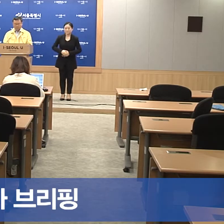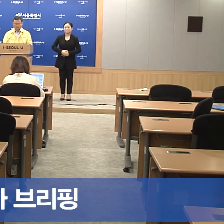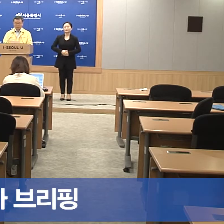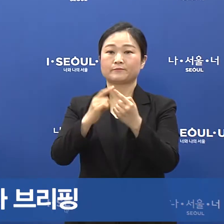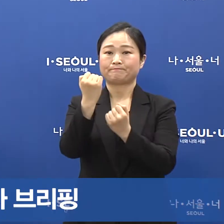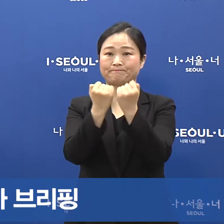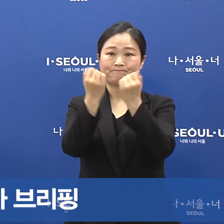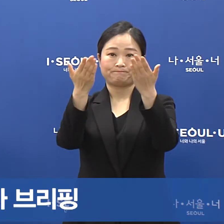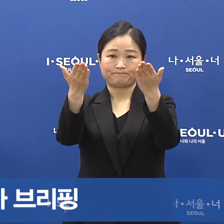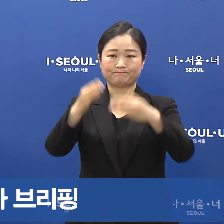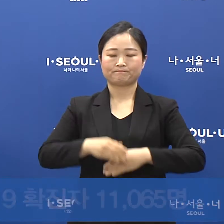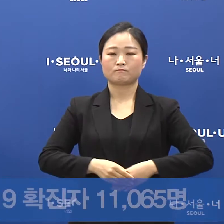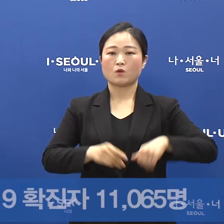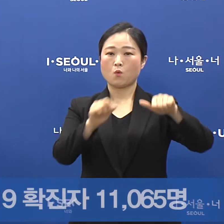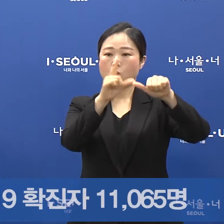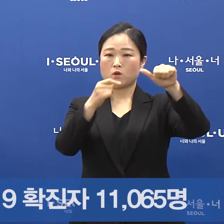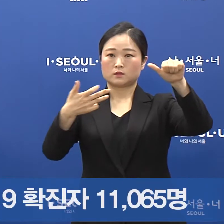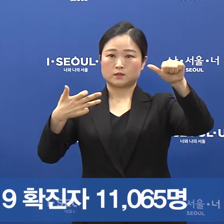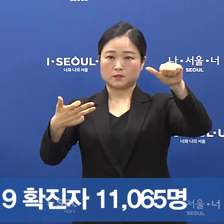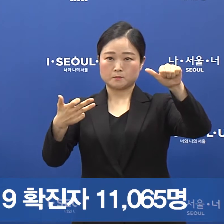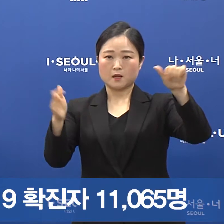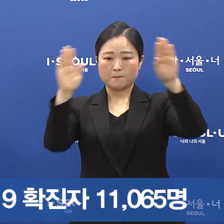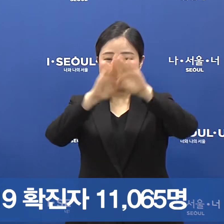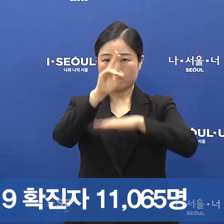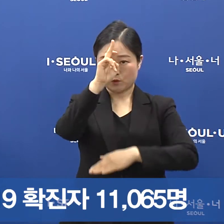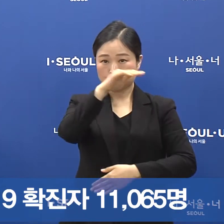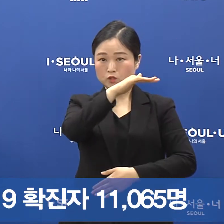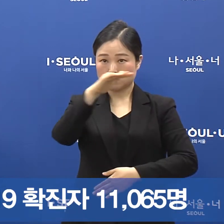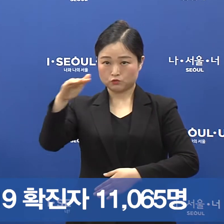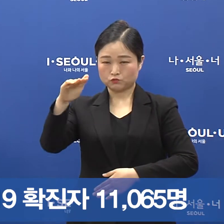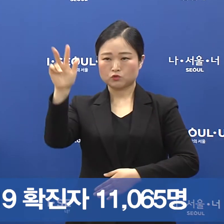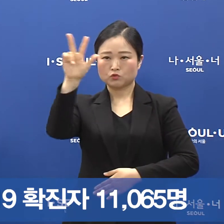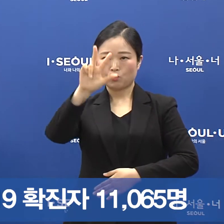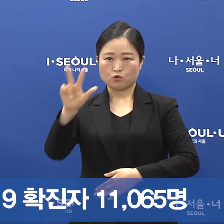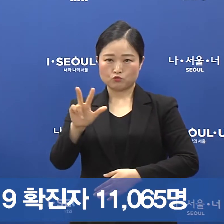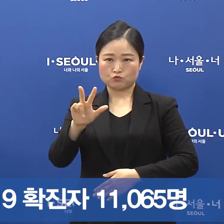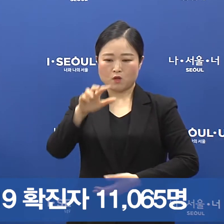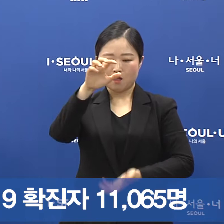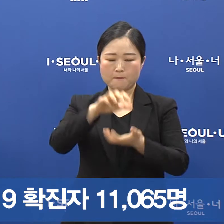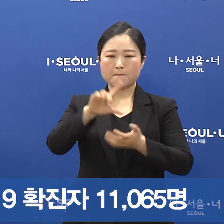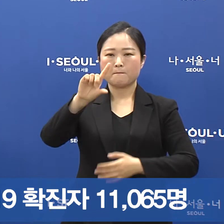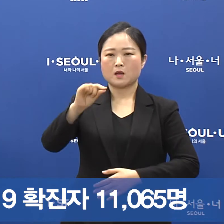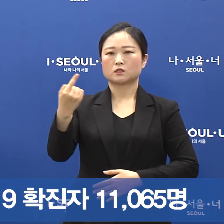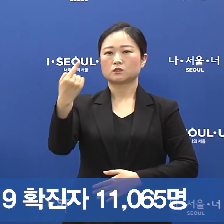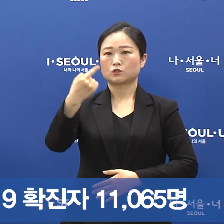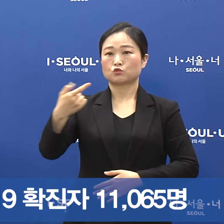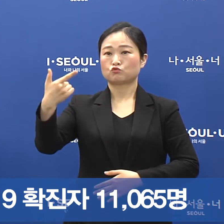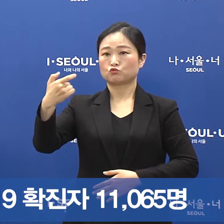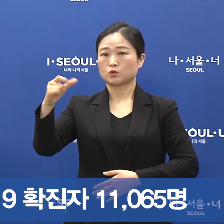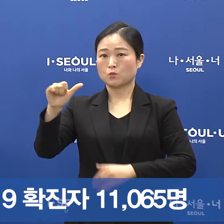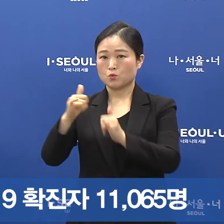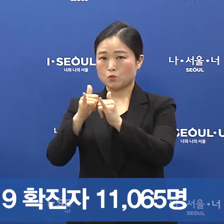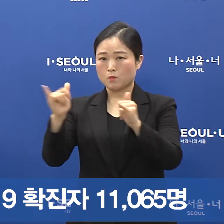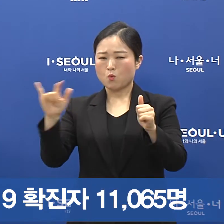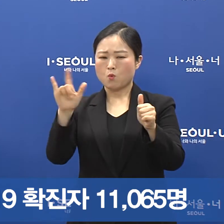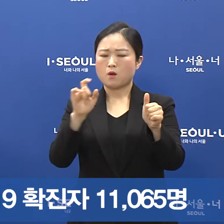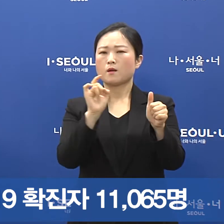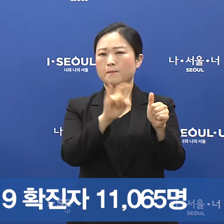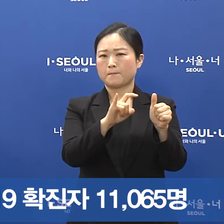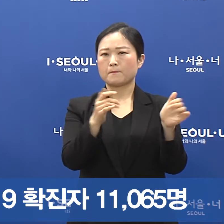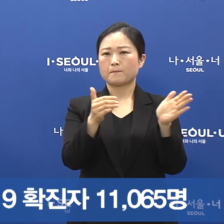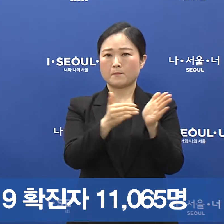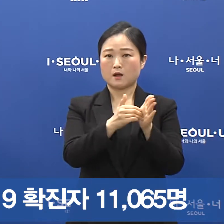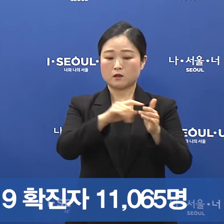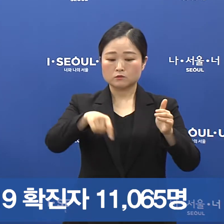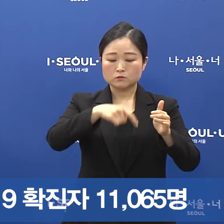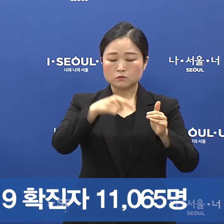5월 18일 0시 기준으로 전국적으로는 11,065명이 확진되어 있으며 이